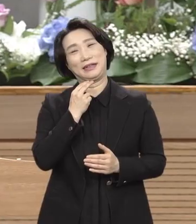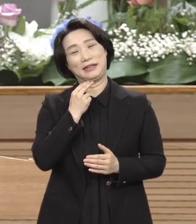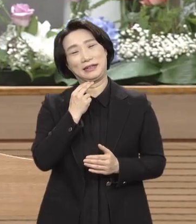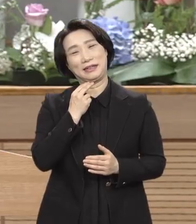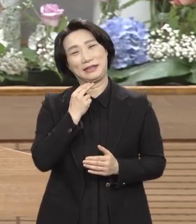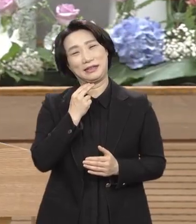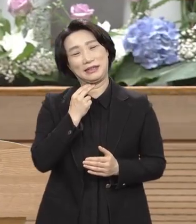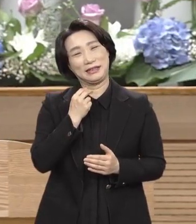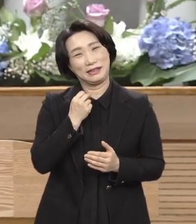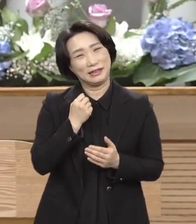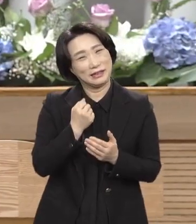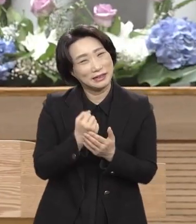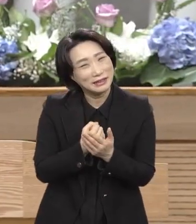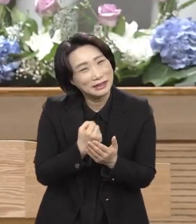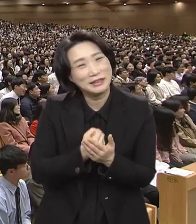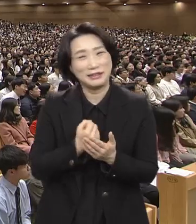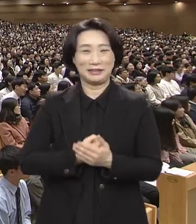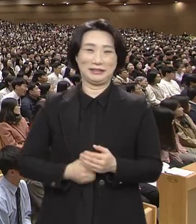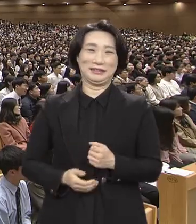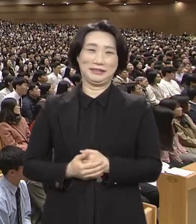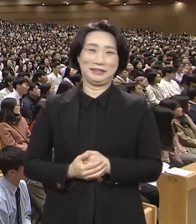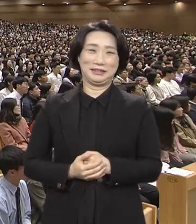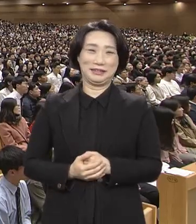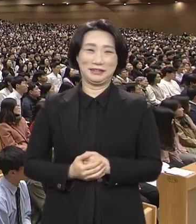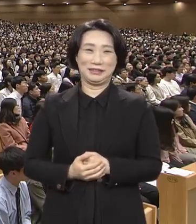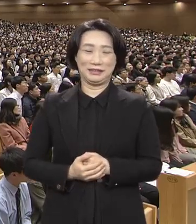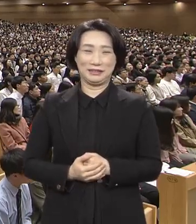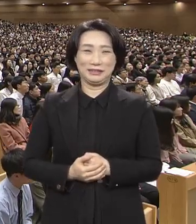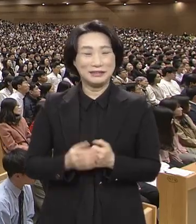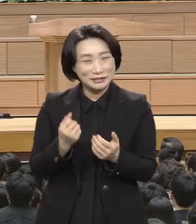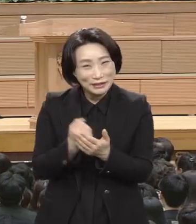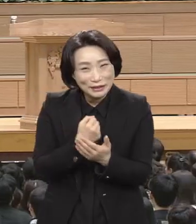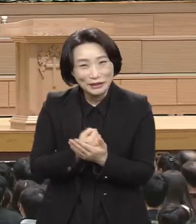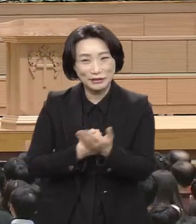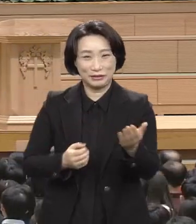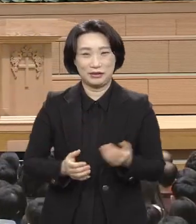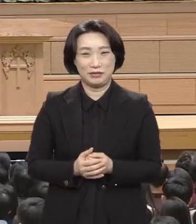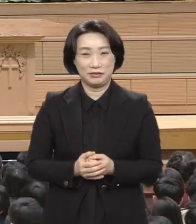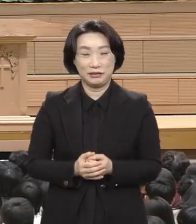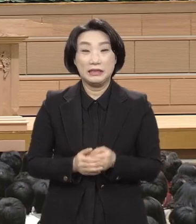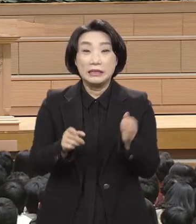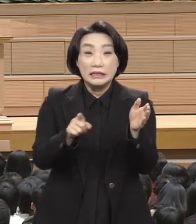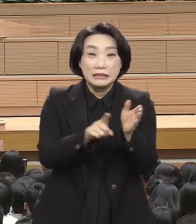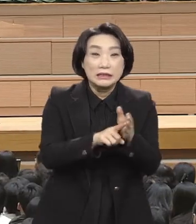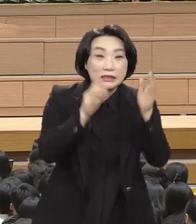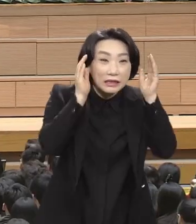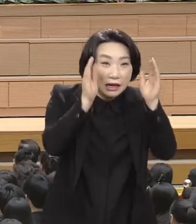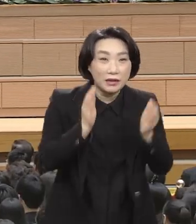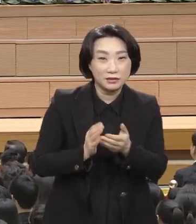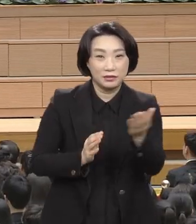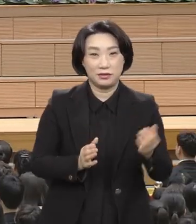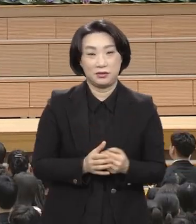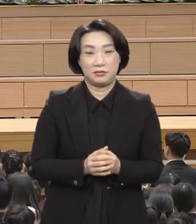딱한 일이지. 딱한 일이오. 신학에 대해서. 예.